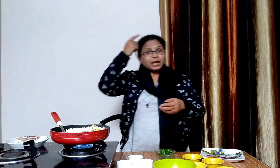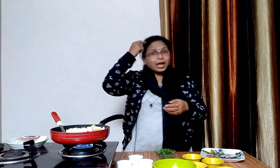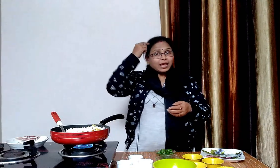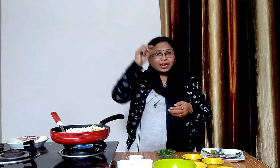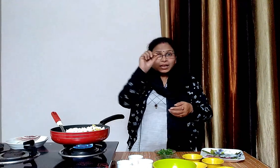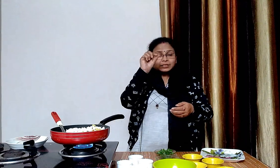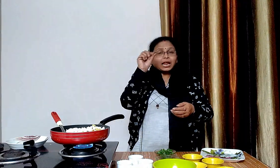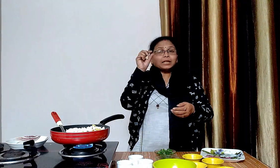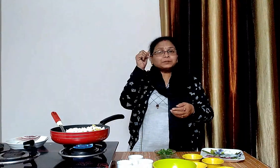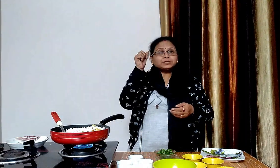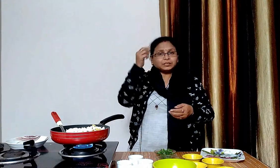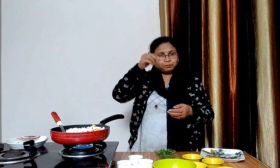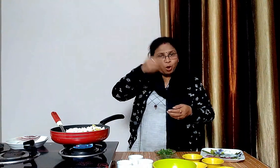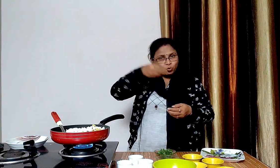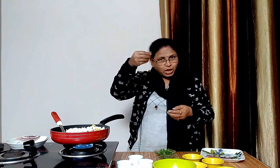अब इसमें काली मिर्च पाउडर